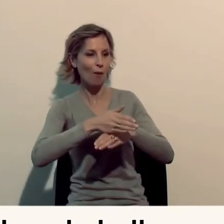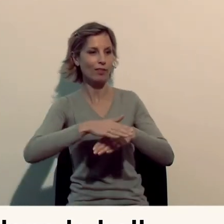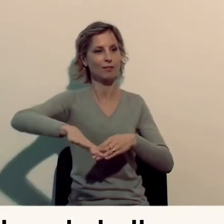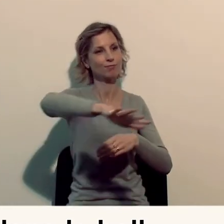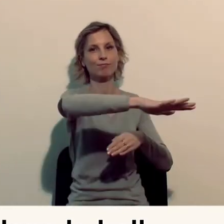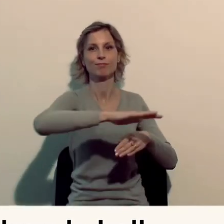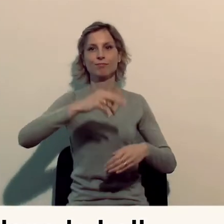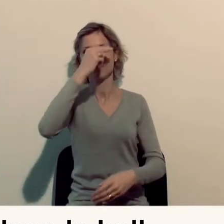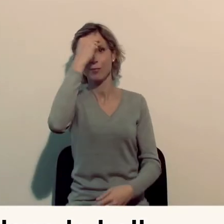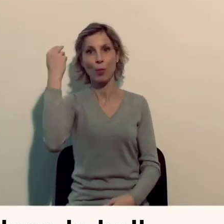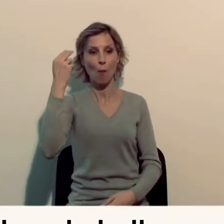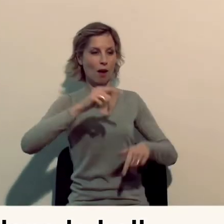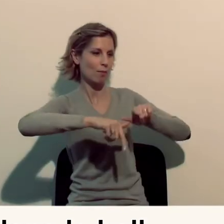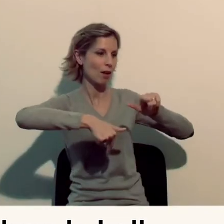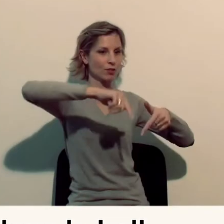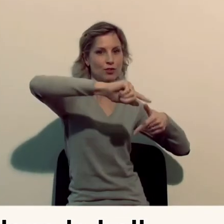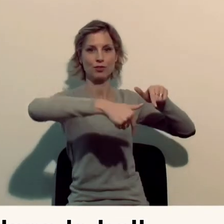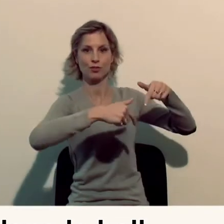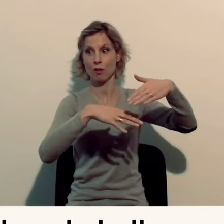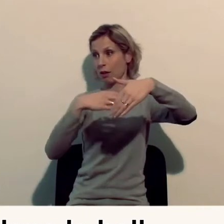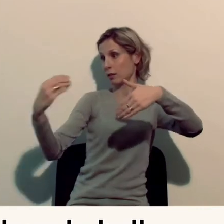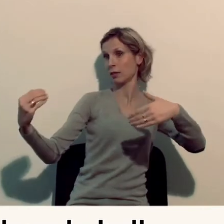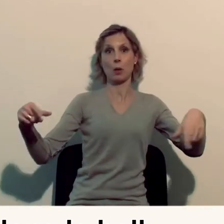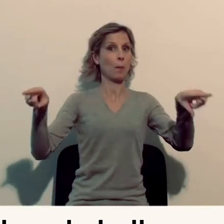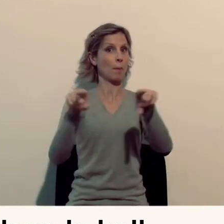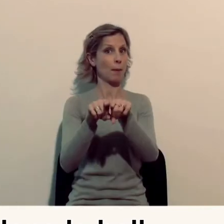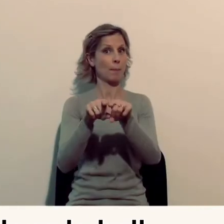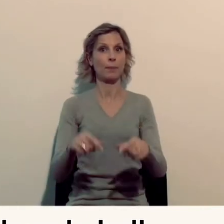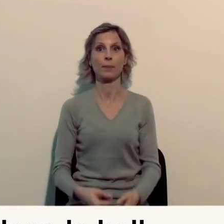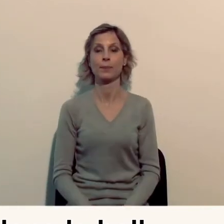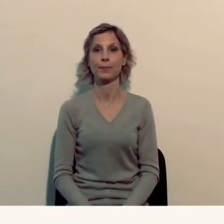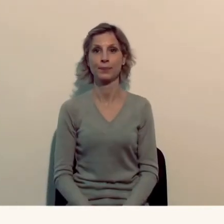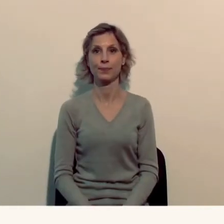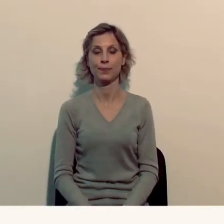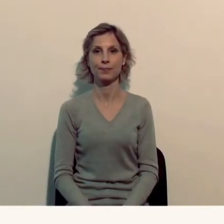Le granit noir du sol dans le hall se prolonge sur le parvis extérieur.